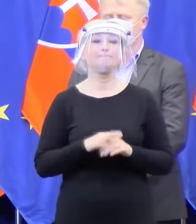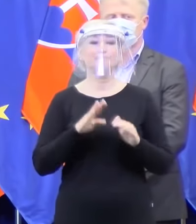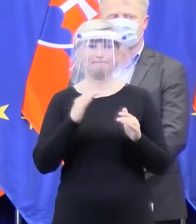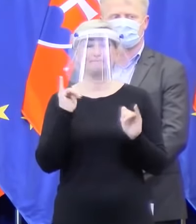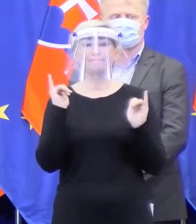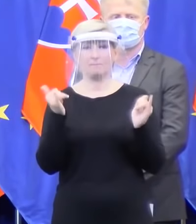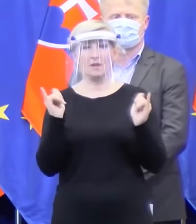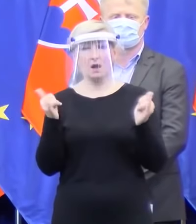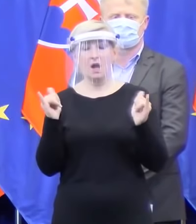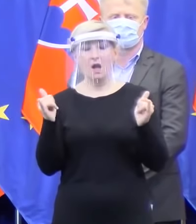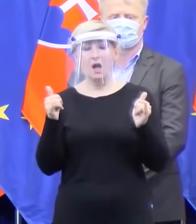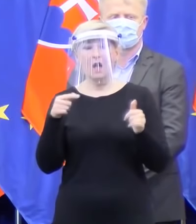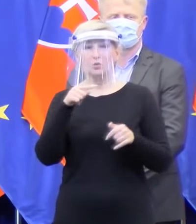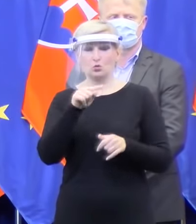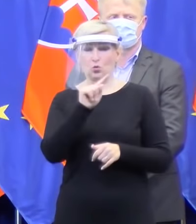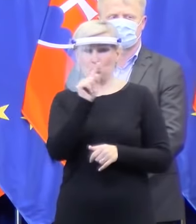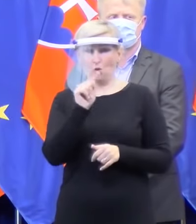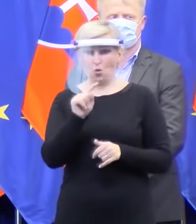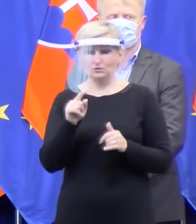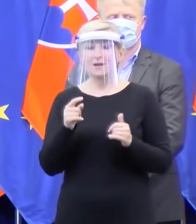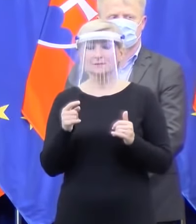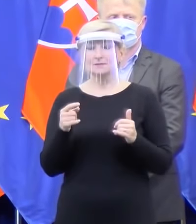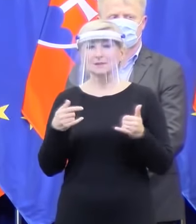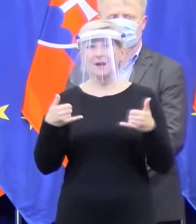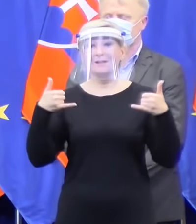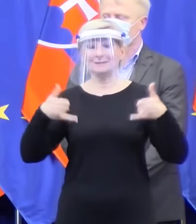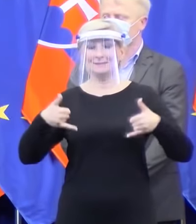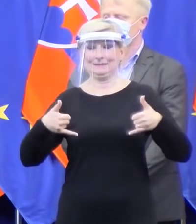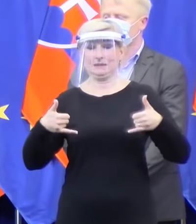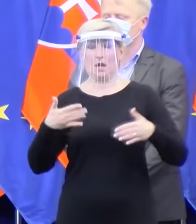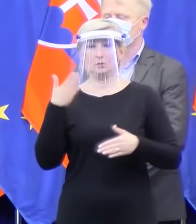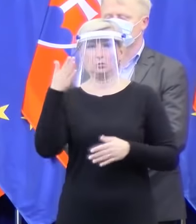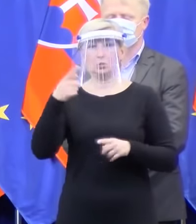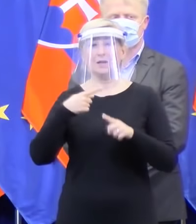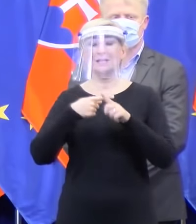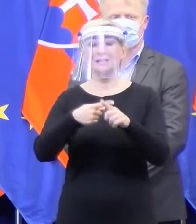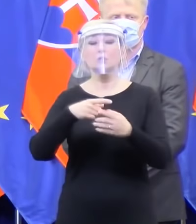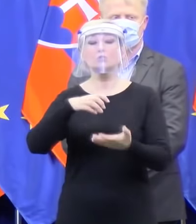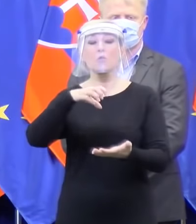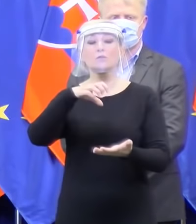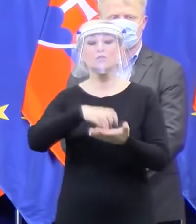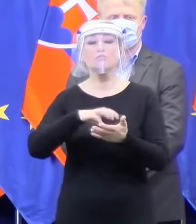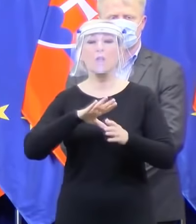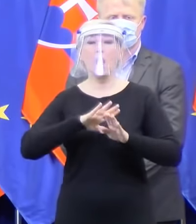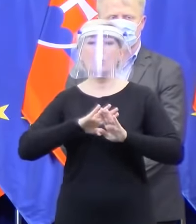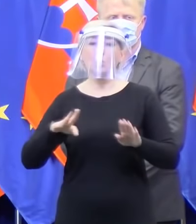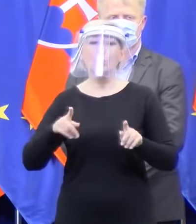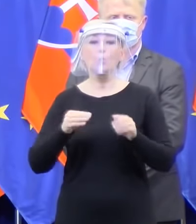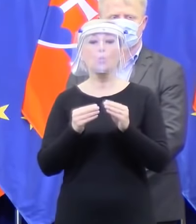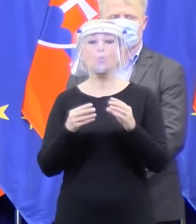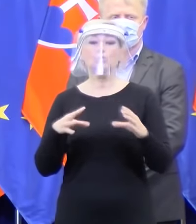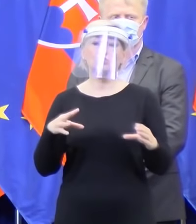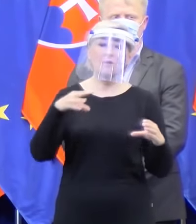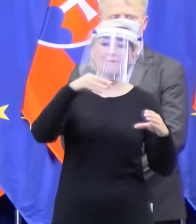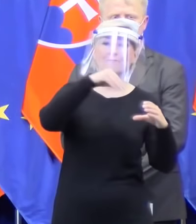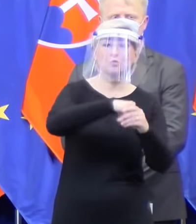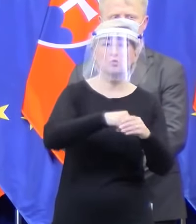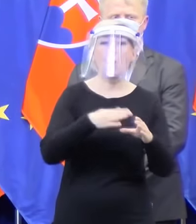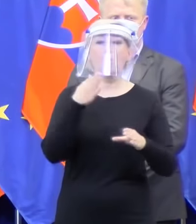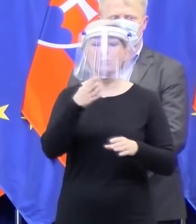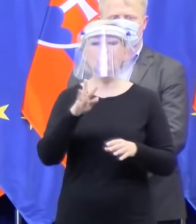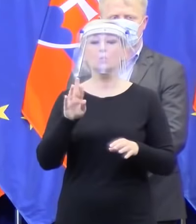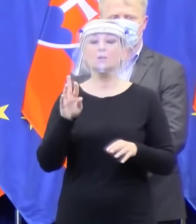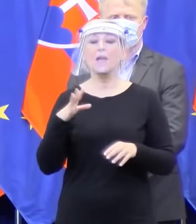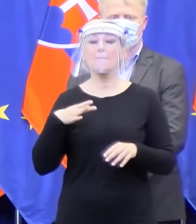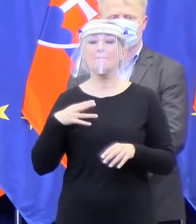od dnes posilní náš ten non-stop krizový štáb. Peter Polák, bývalý spomocený z vlády pre rómskej komunity, a aj